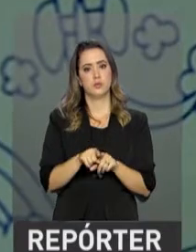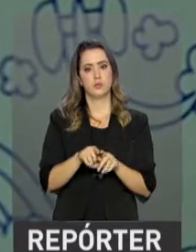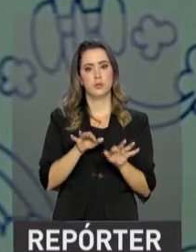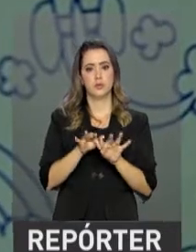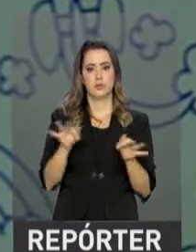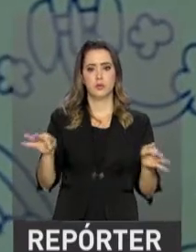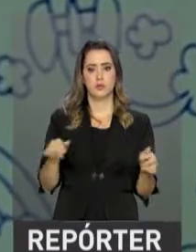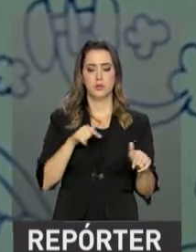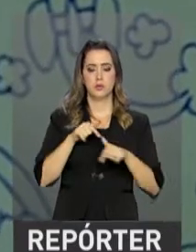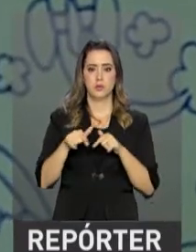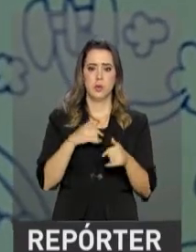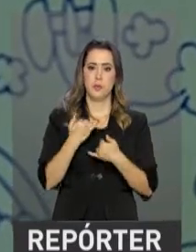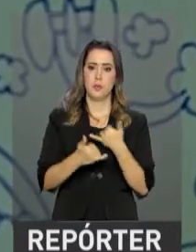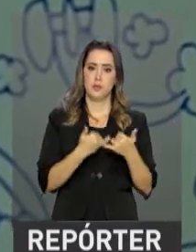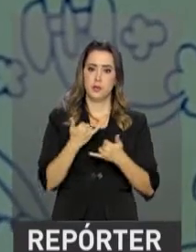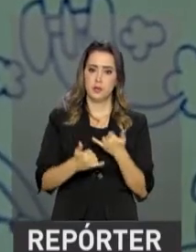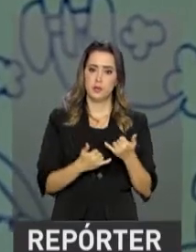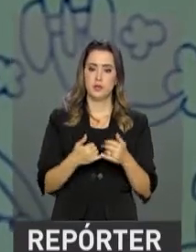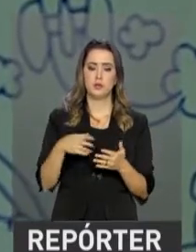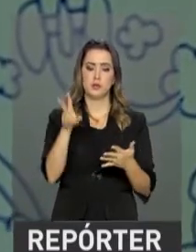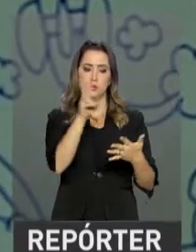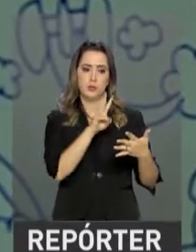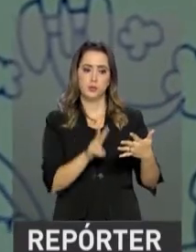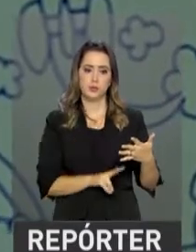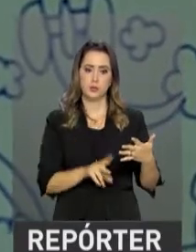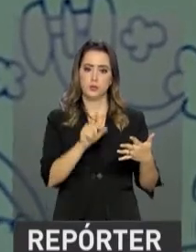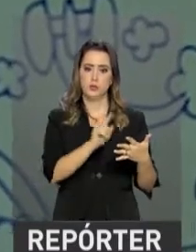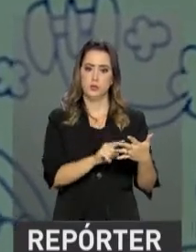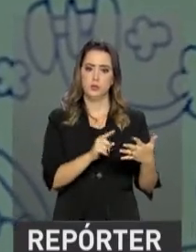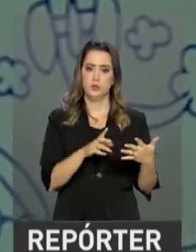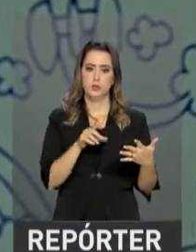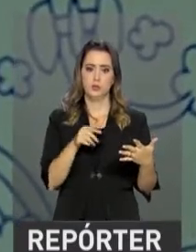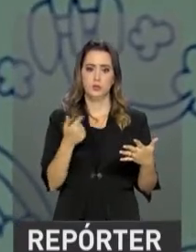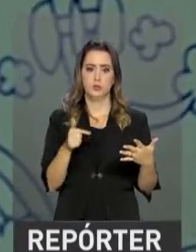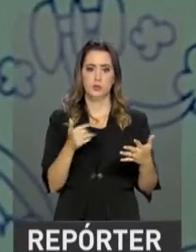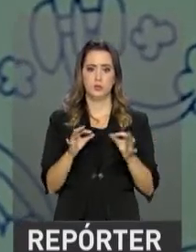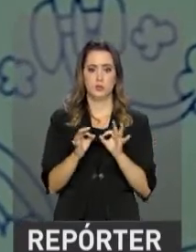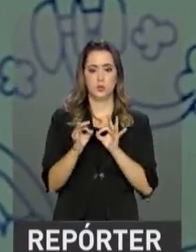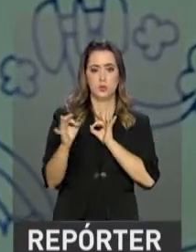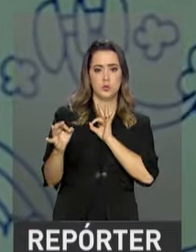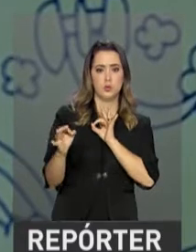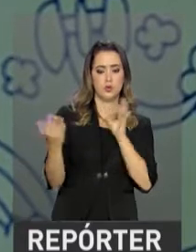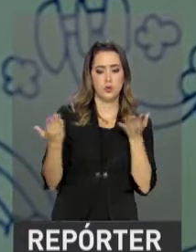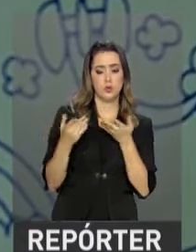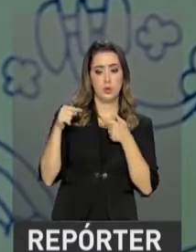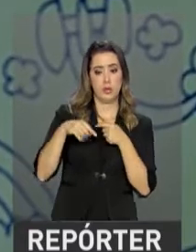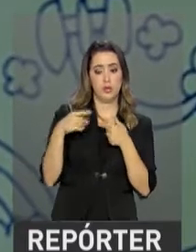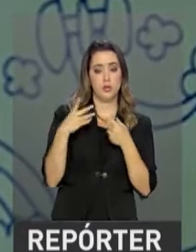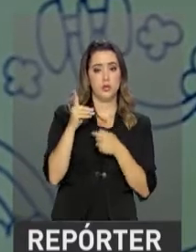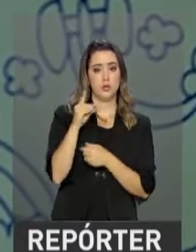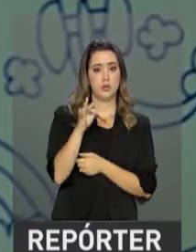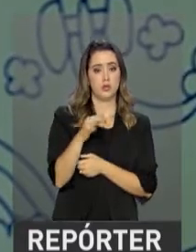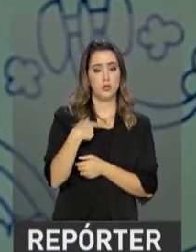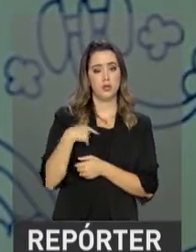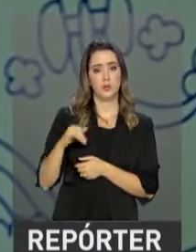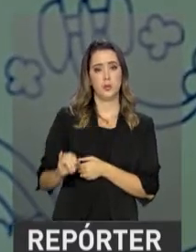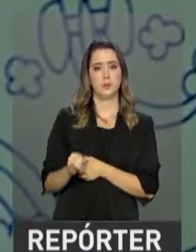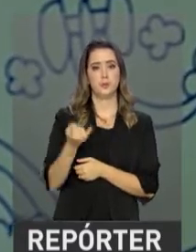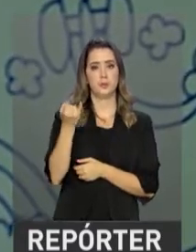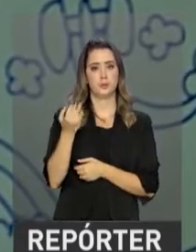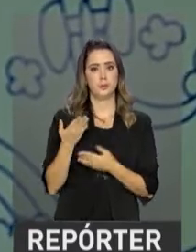simples, como brincadeiras, leitura. E não muito longe daqui da capital, eu tive a